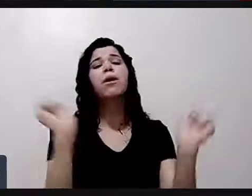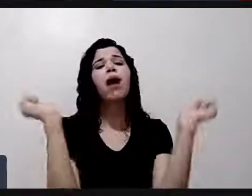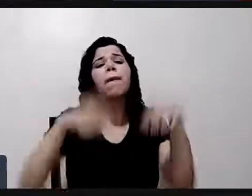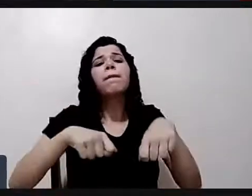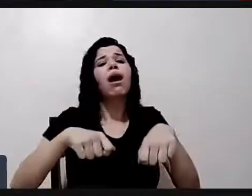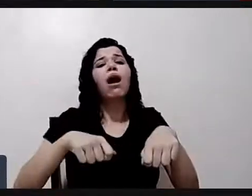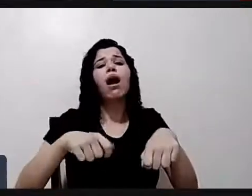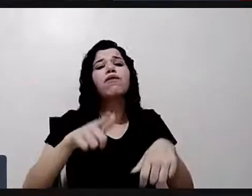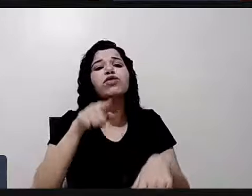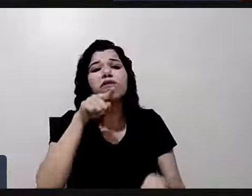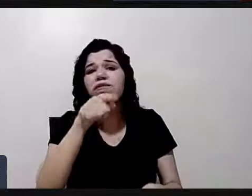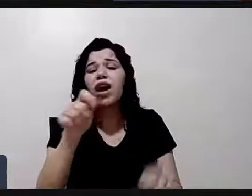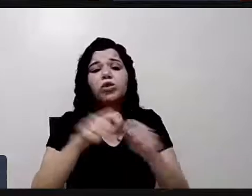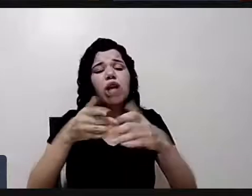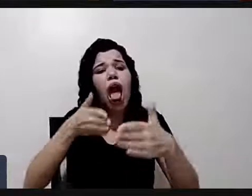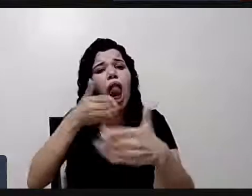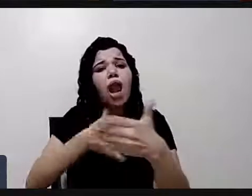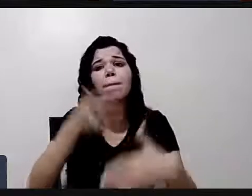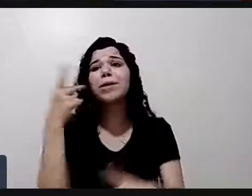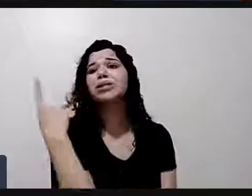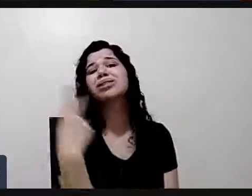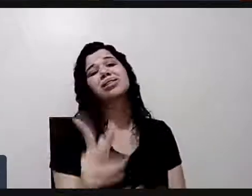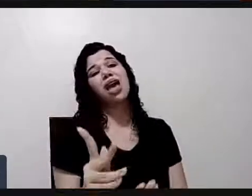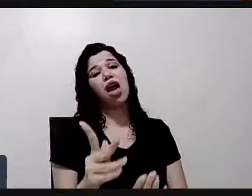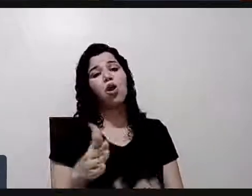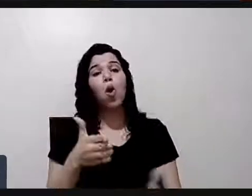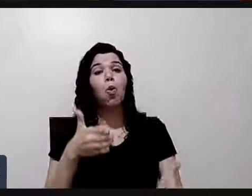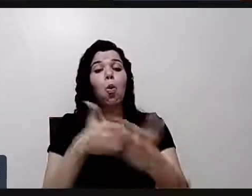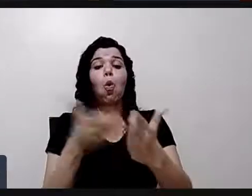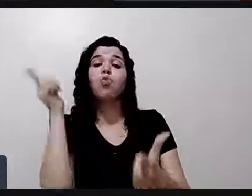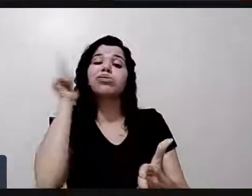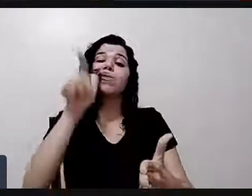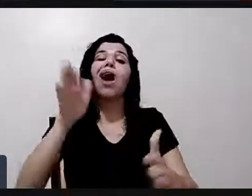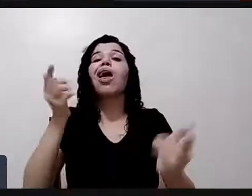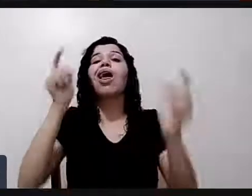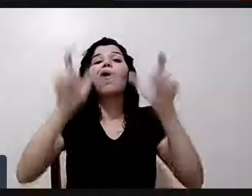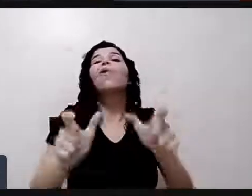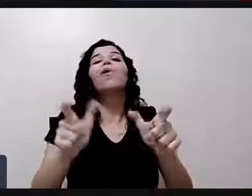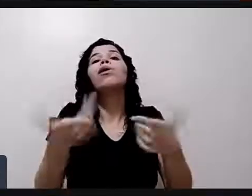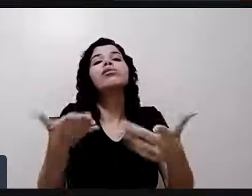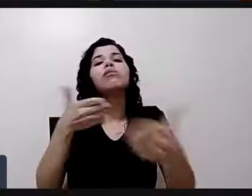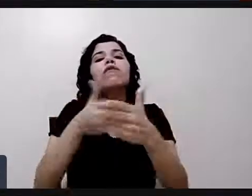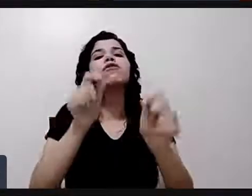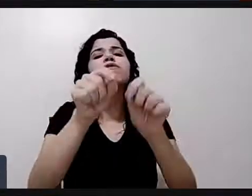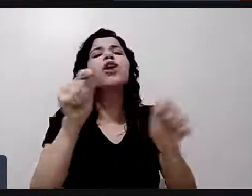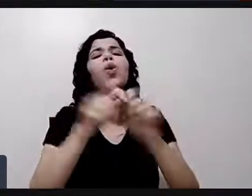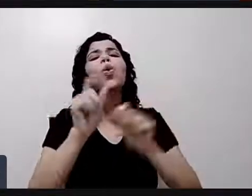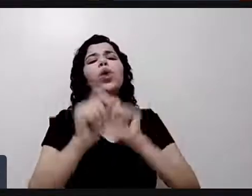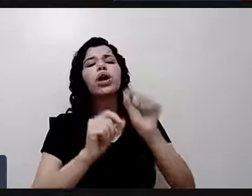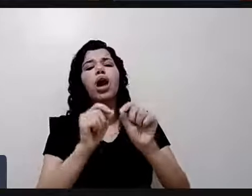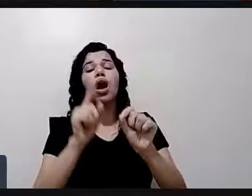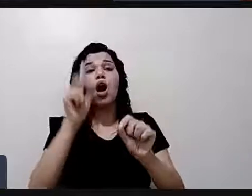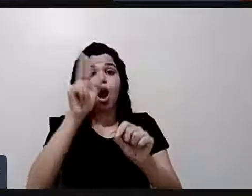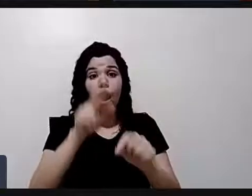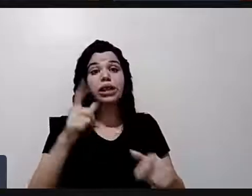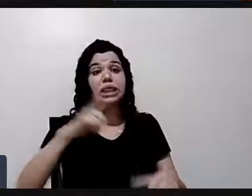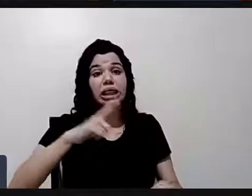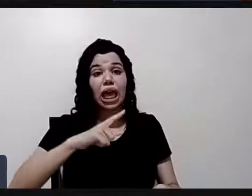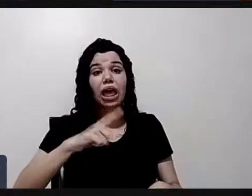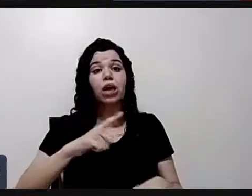o seu limite. É até aqui que eu consigo ir. Mas se o que você faz é útil, maravilha. Se